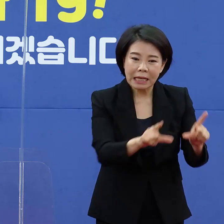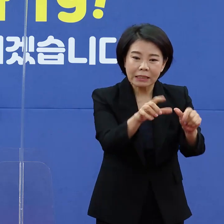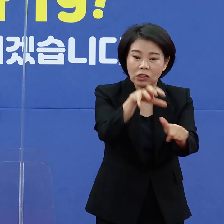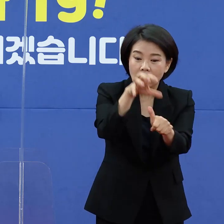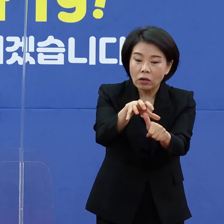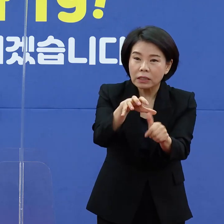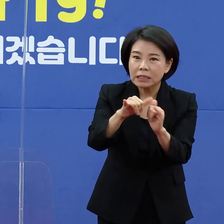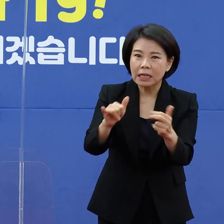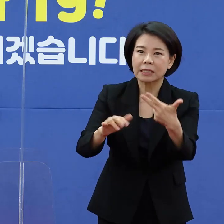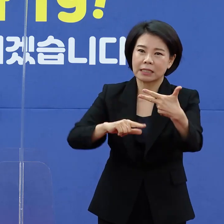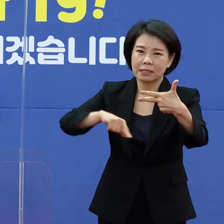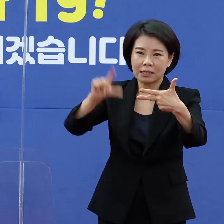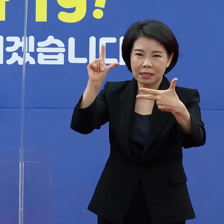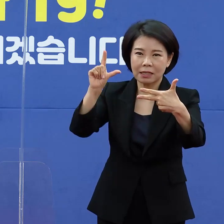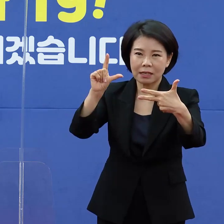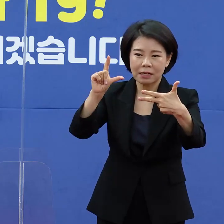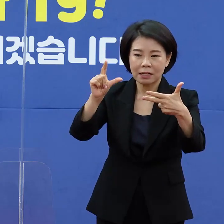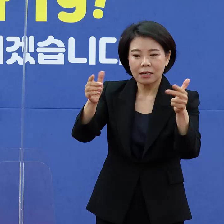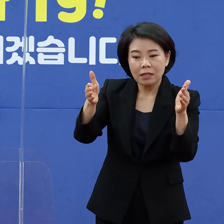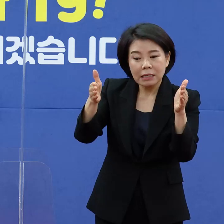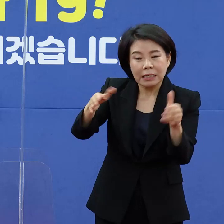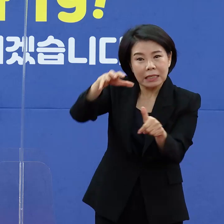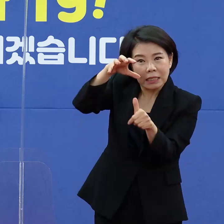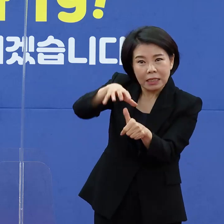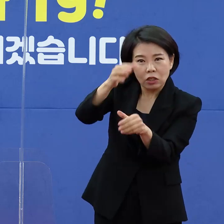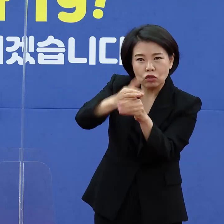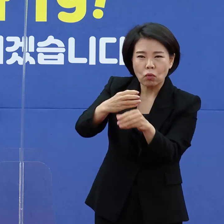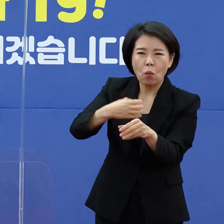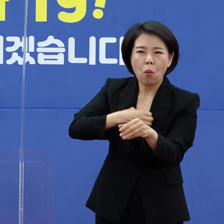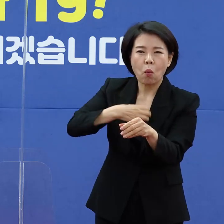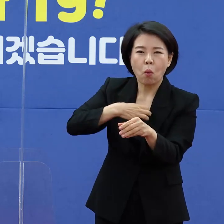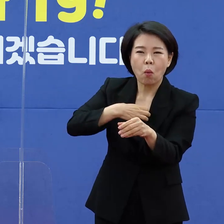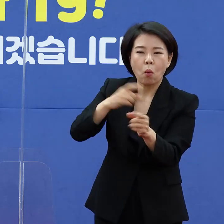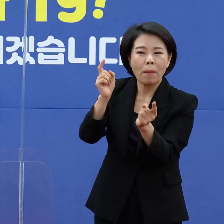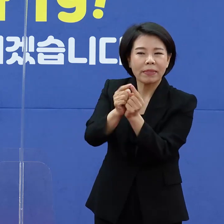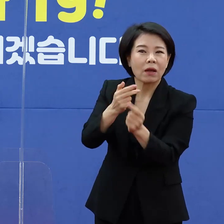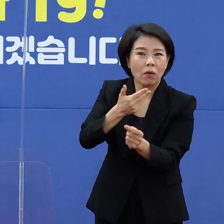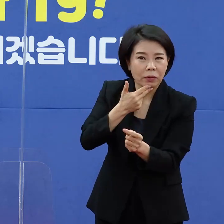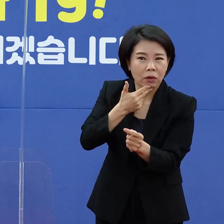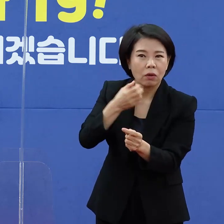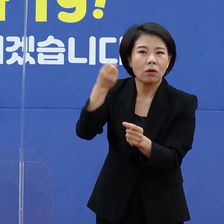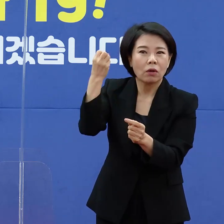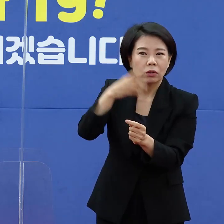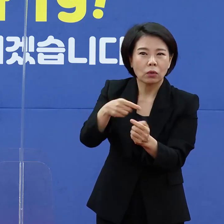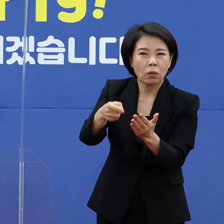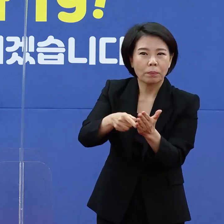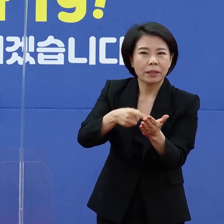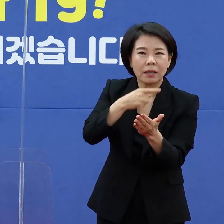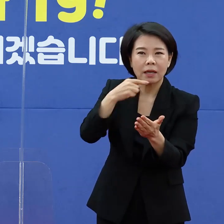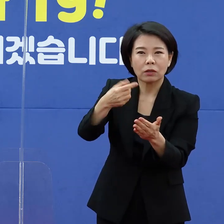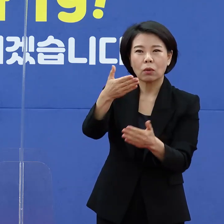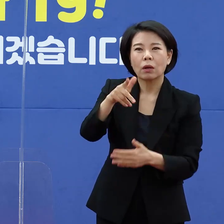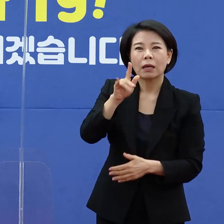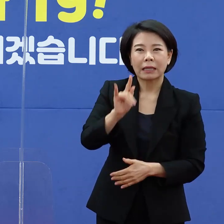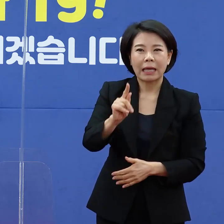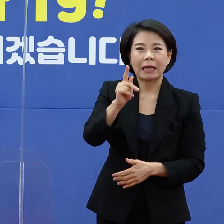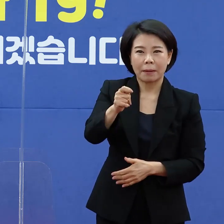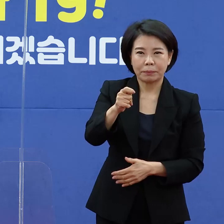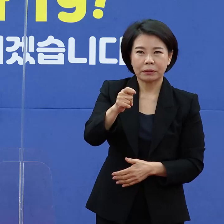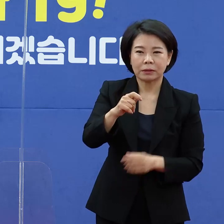7일간의 격리 기간 중에 고위험군과 접촉하지 않고 KF94 마스크를 상시